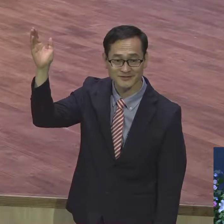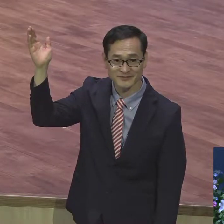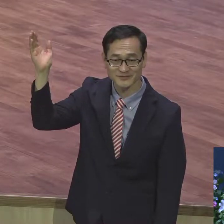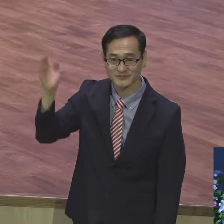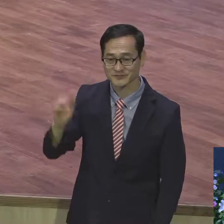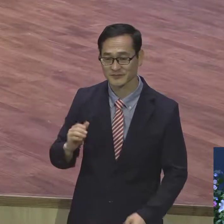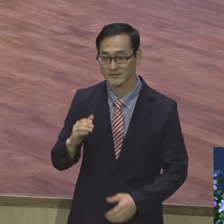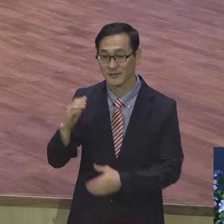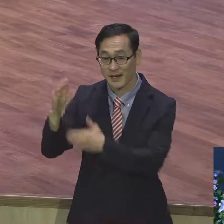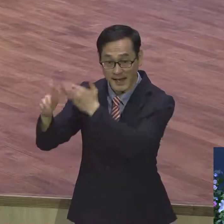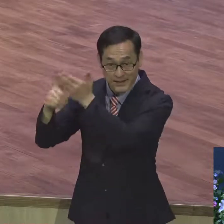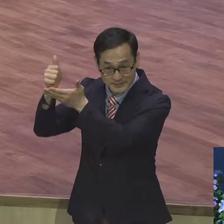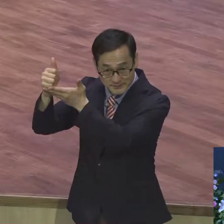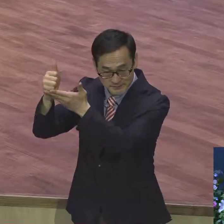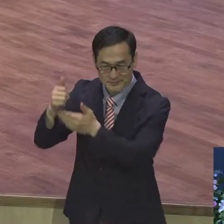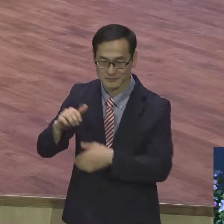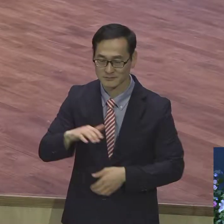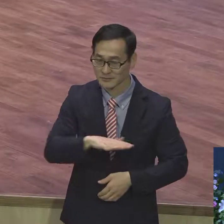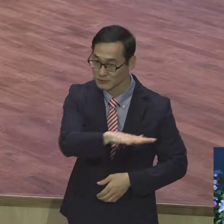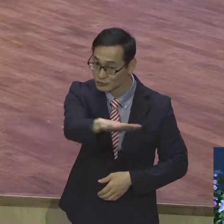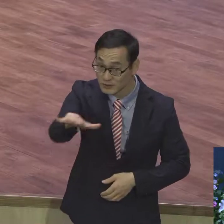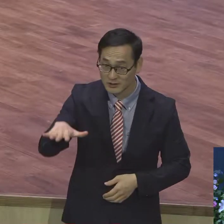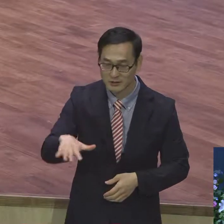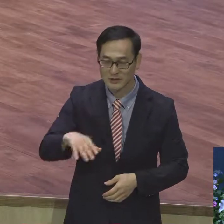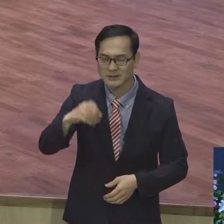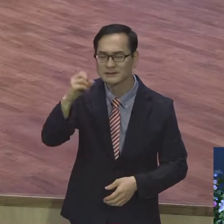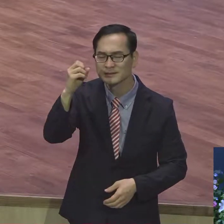하나님께서 우리를 그냥 사랑해 주시는 거예요.